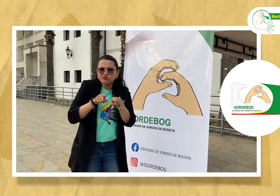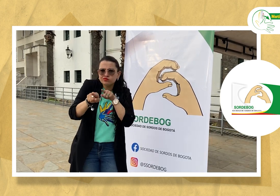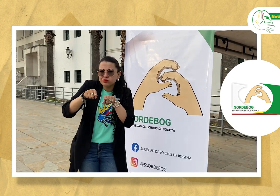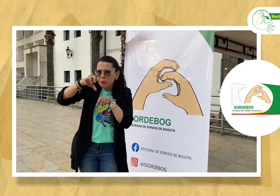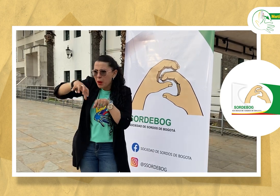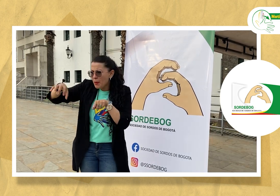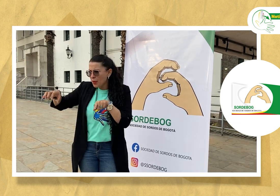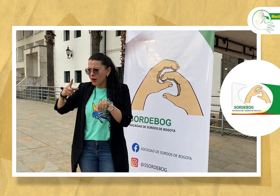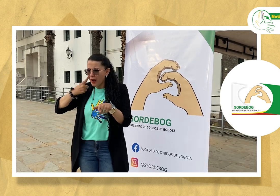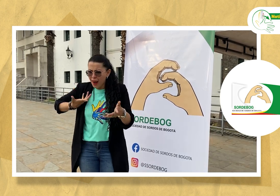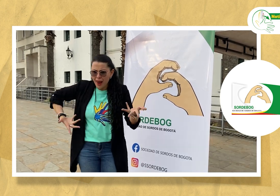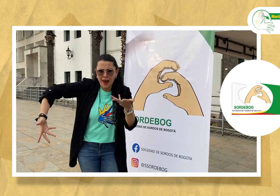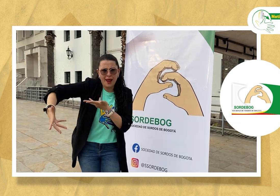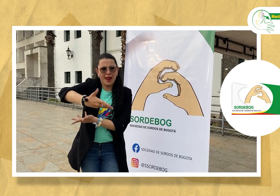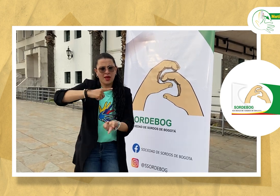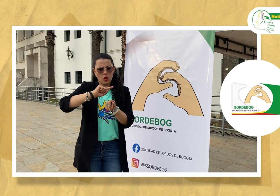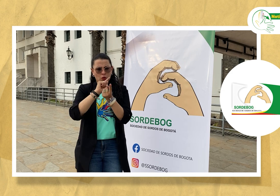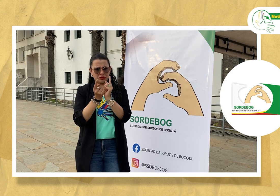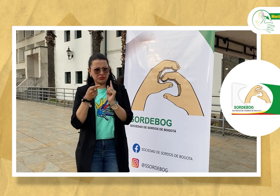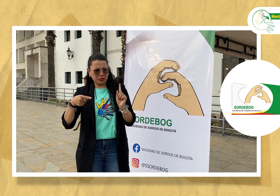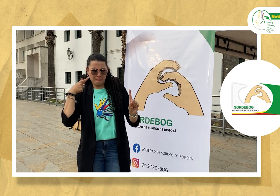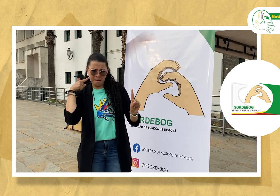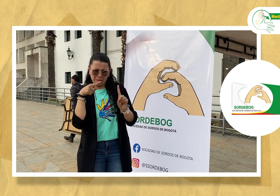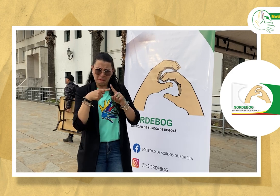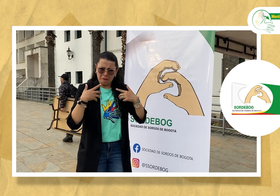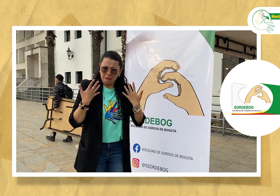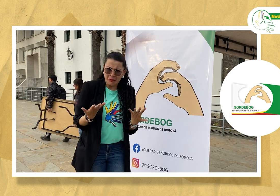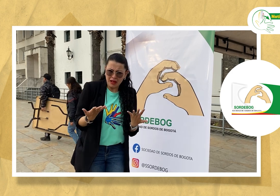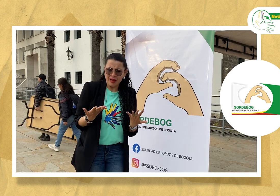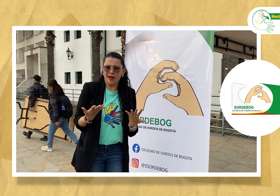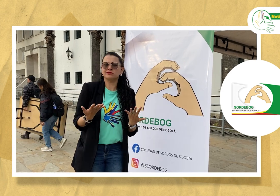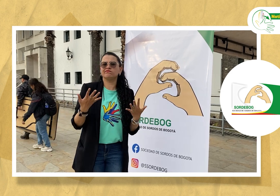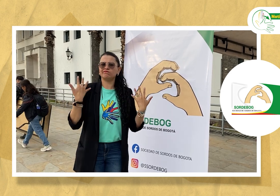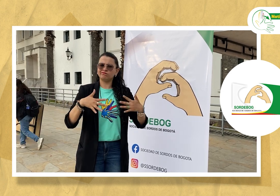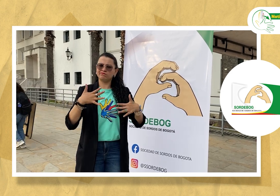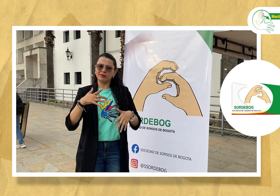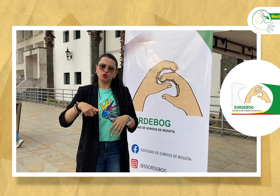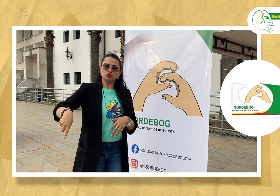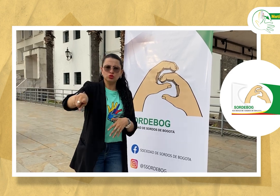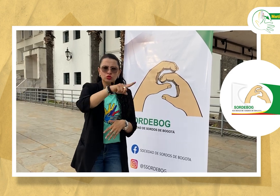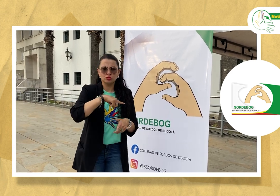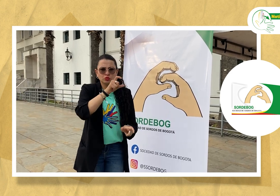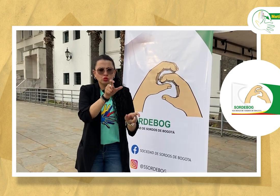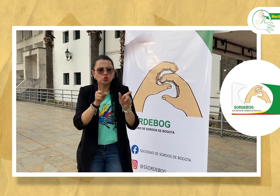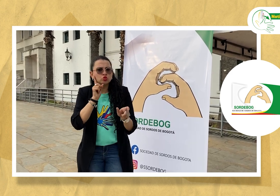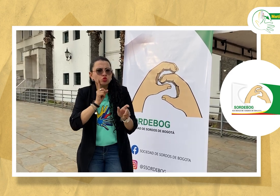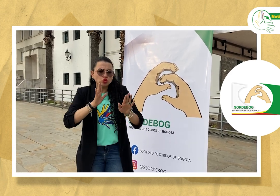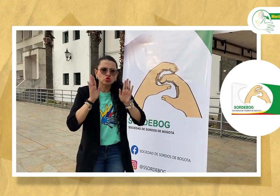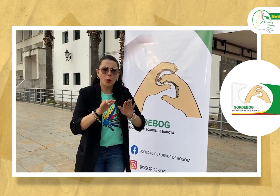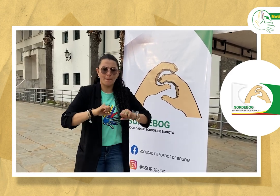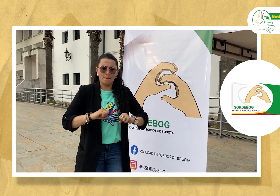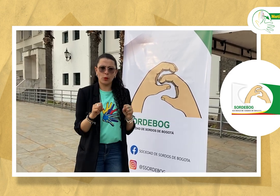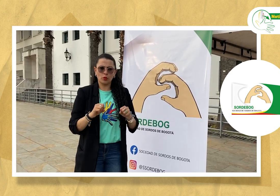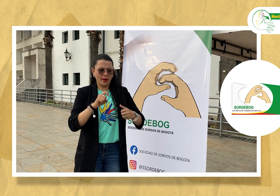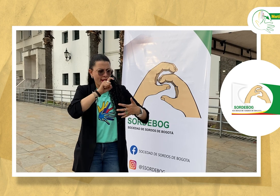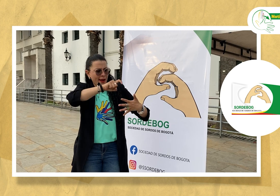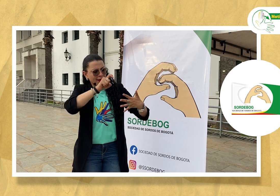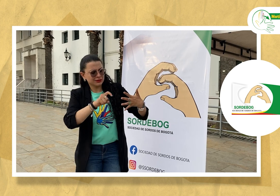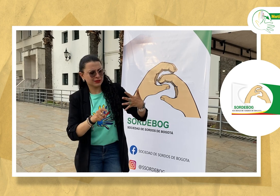En las diferentes carpas se han venido dando encuentros que motivan el reconocimiento de la comunidad sorda y a su